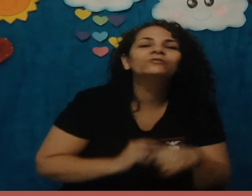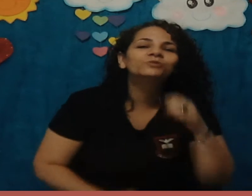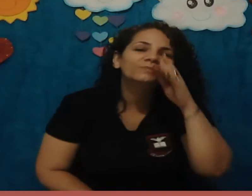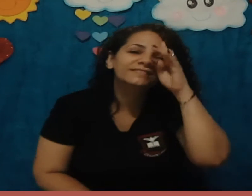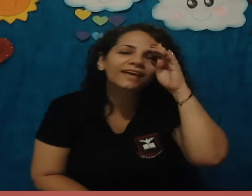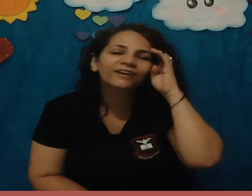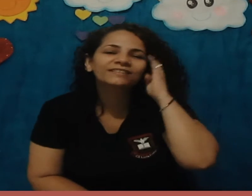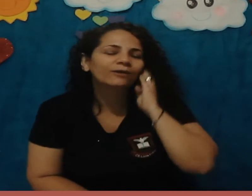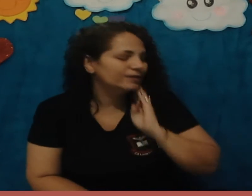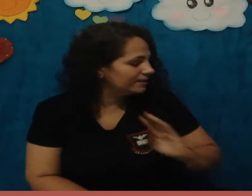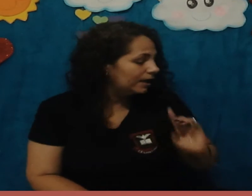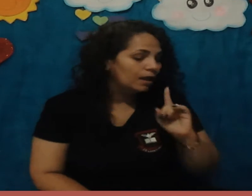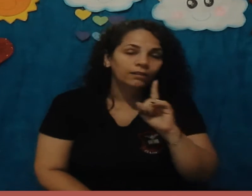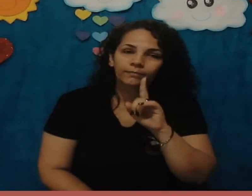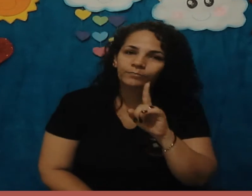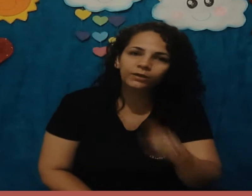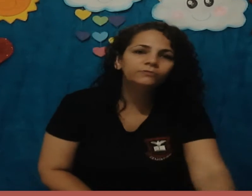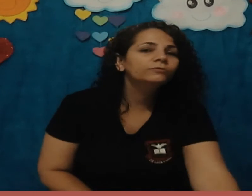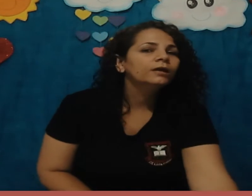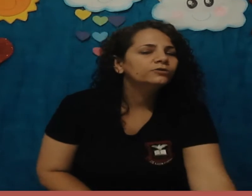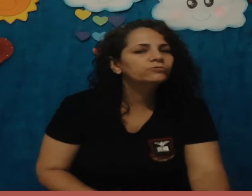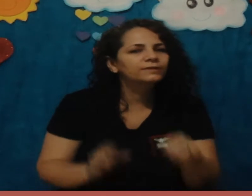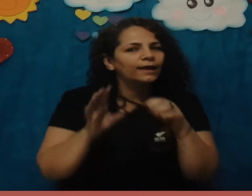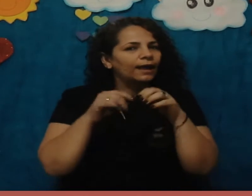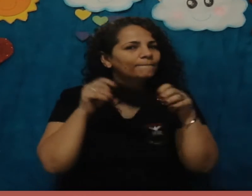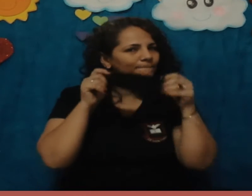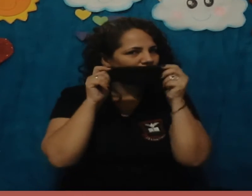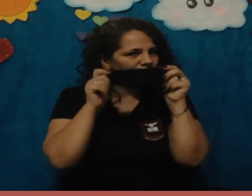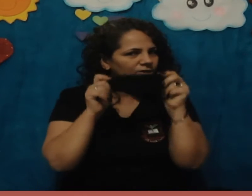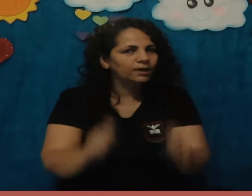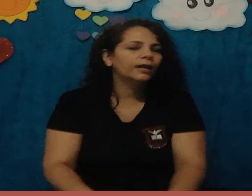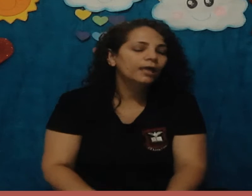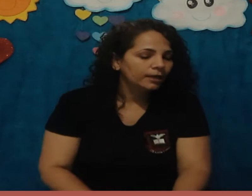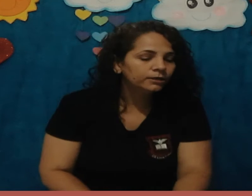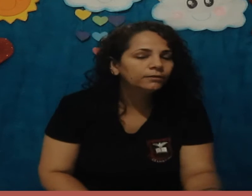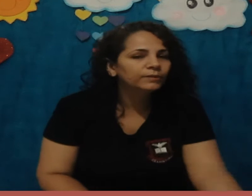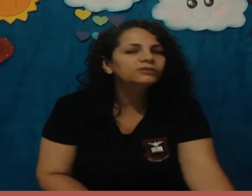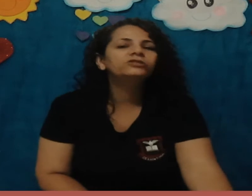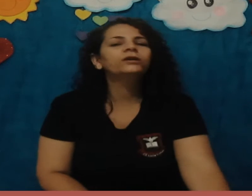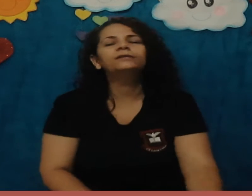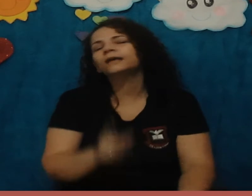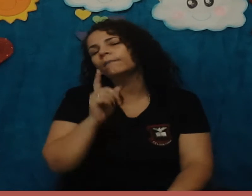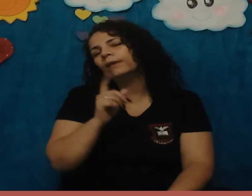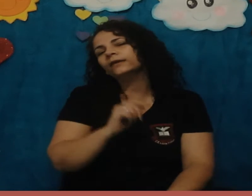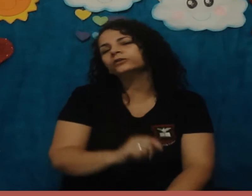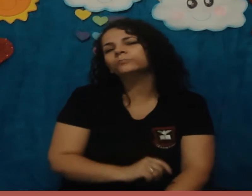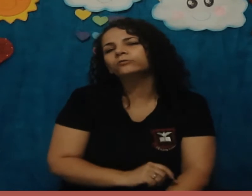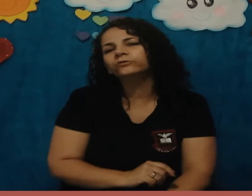vamos começar a nossa aulinha lembrando de usar a máscara e também de higienizar bem as mãos,